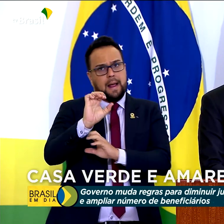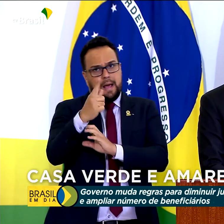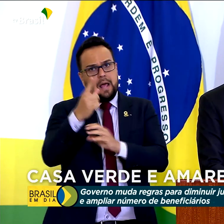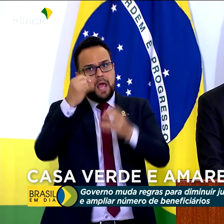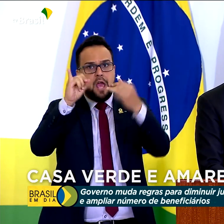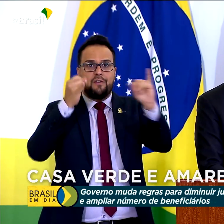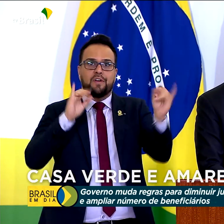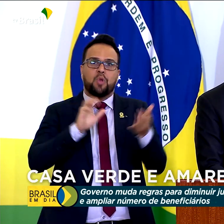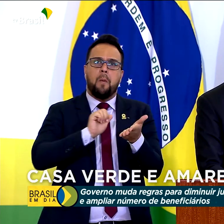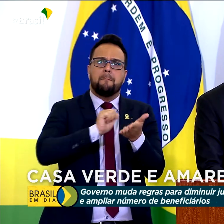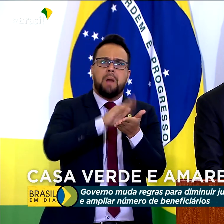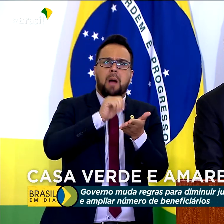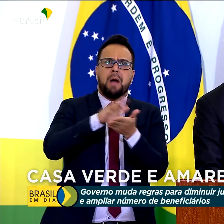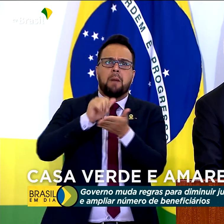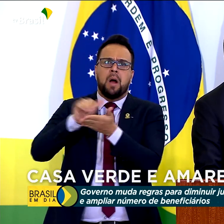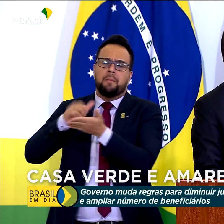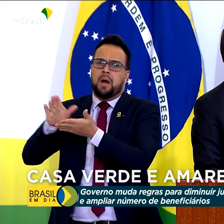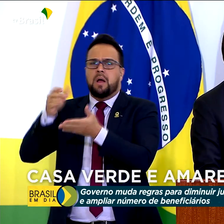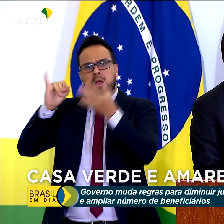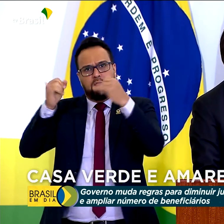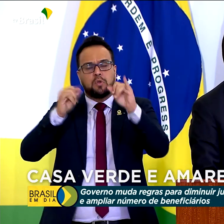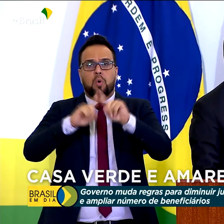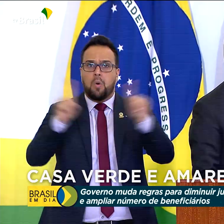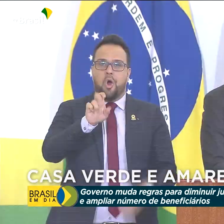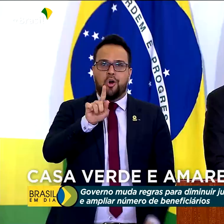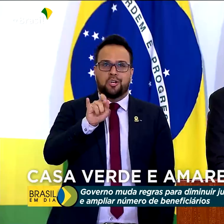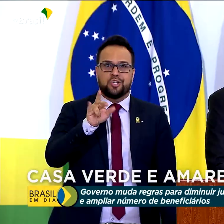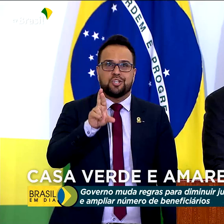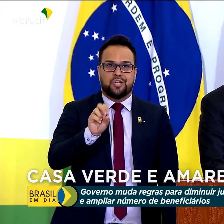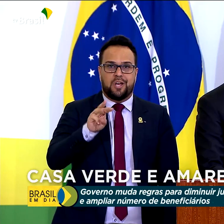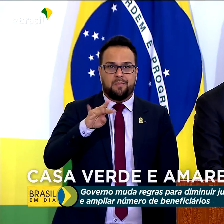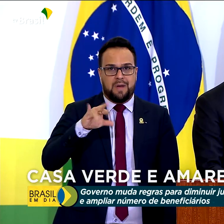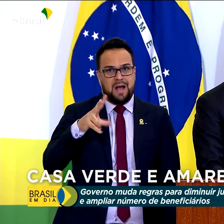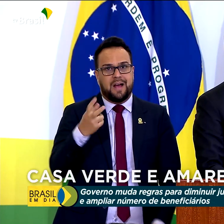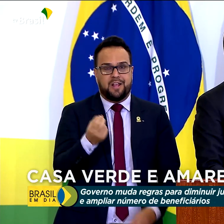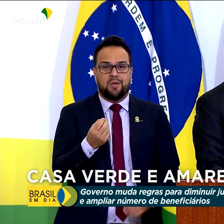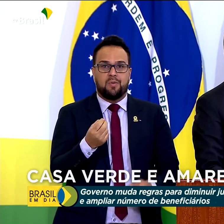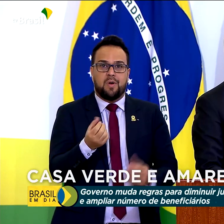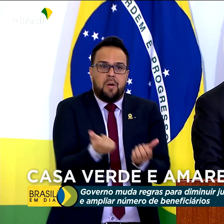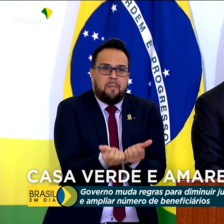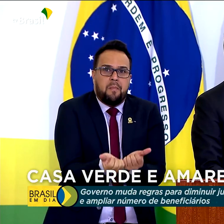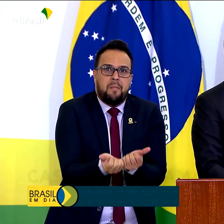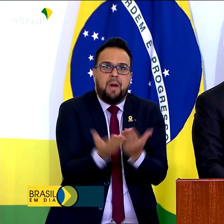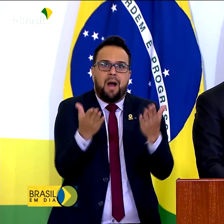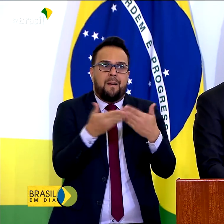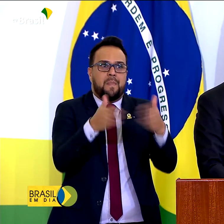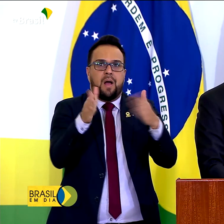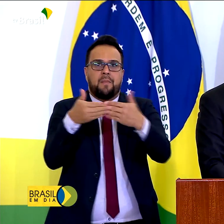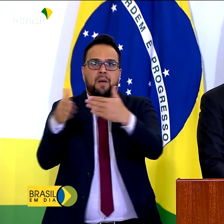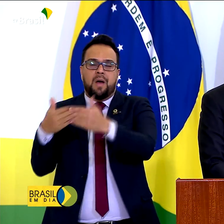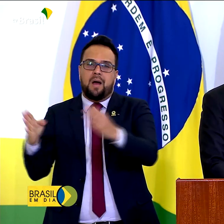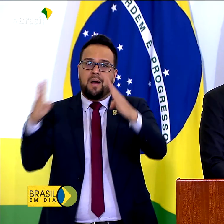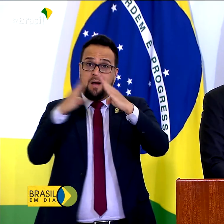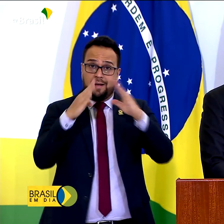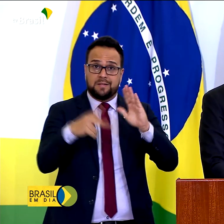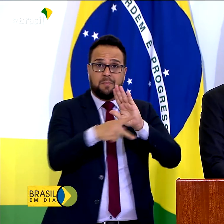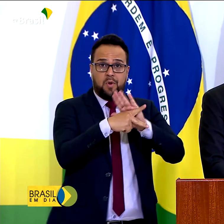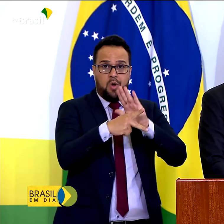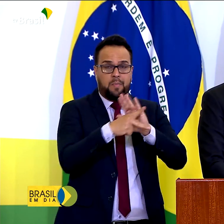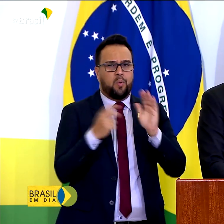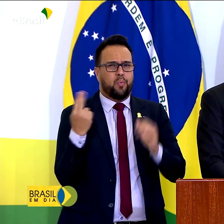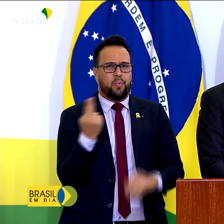demissões e pudemos continuar fazendo entregas. Casa própria realmente não tem preço para quem